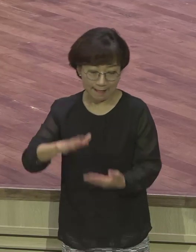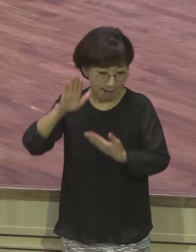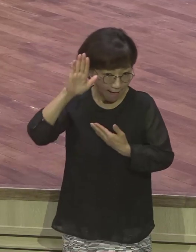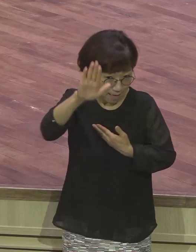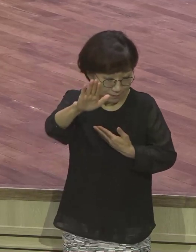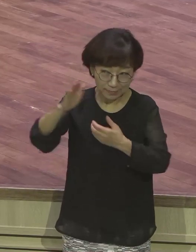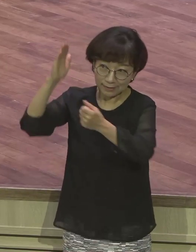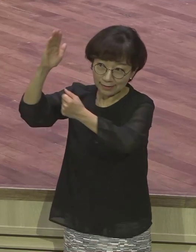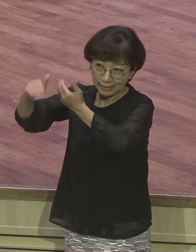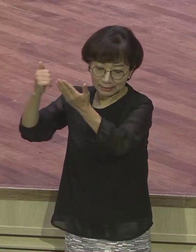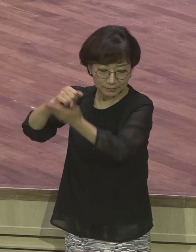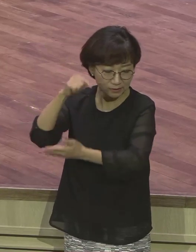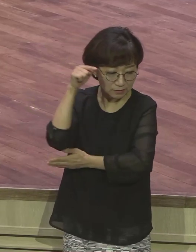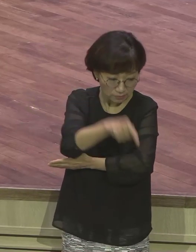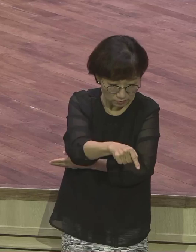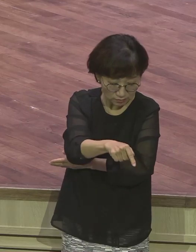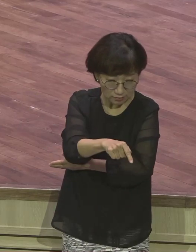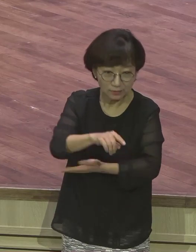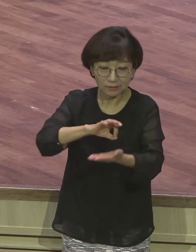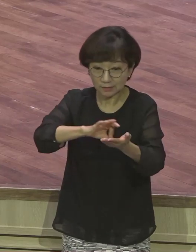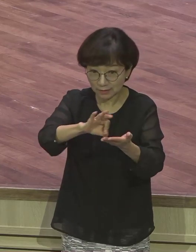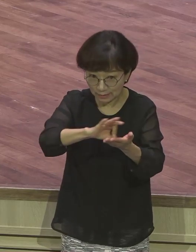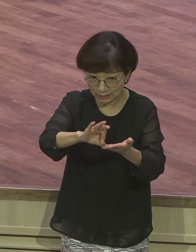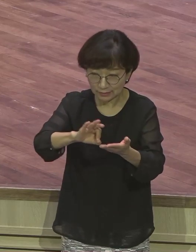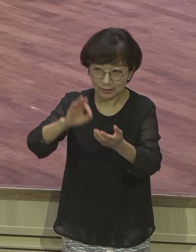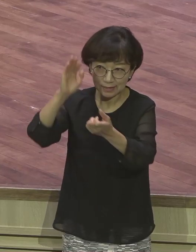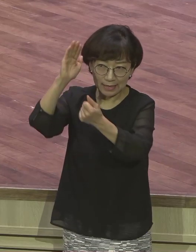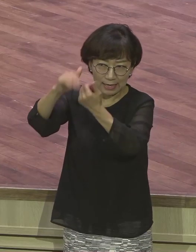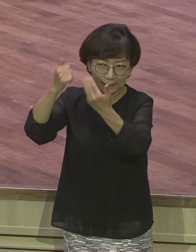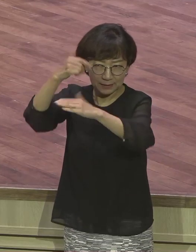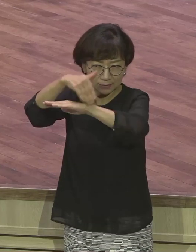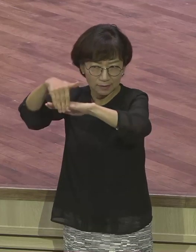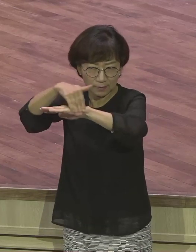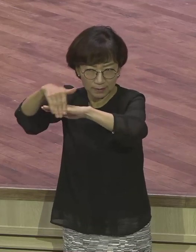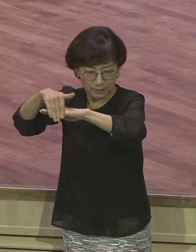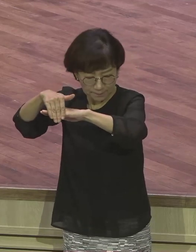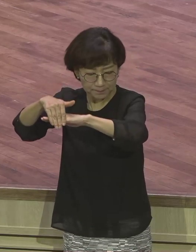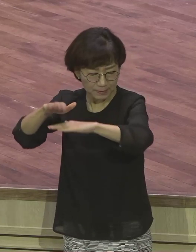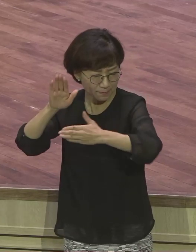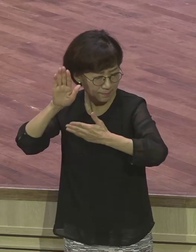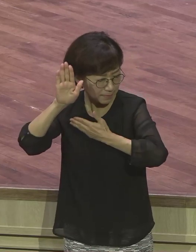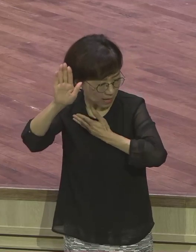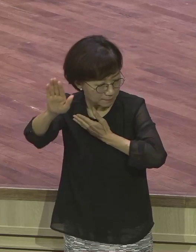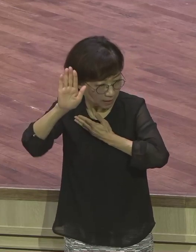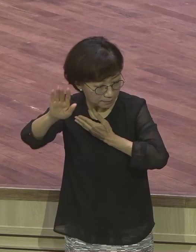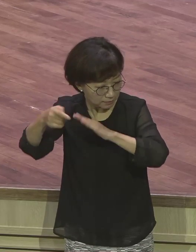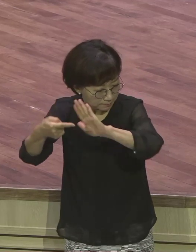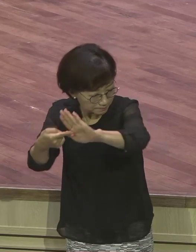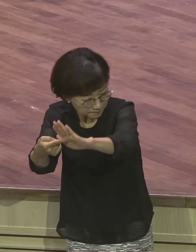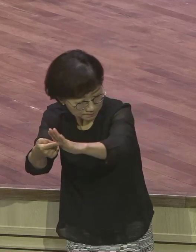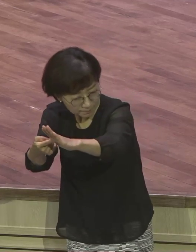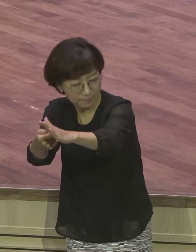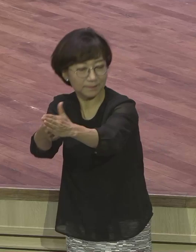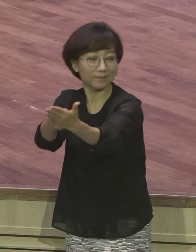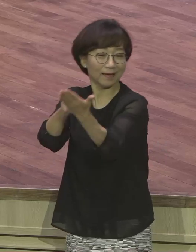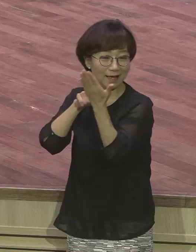요셉을 통해서 하나님의 계획이 당연히 그걸 보여준 거예요. 지금처럼 그렇게 말씀이 없었기 때문에